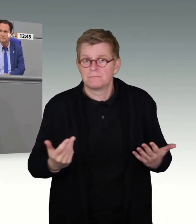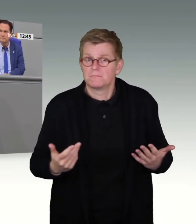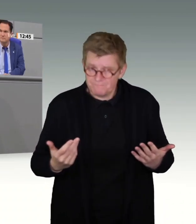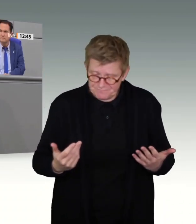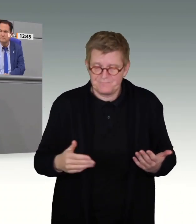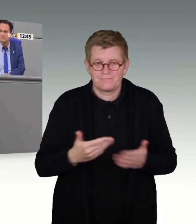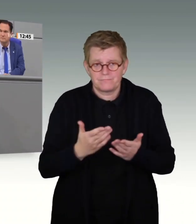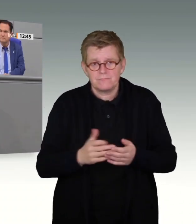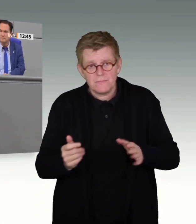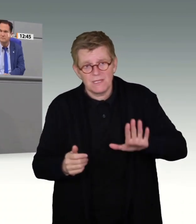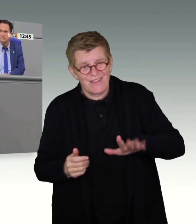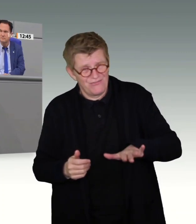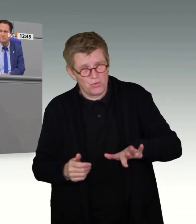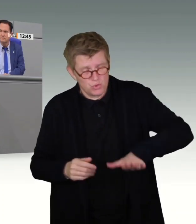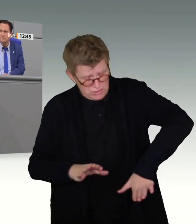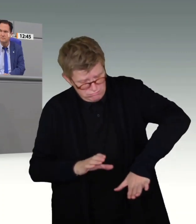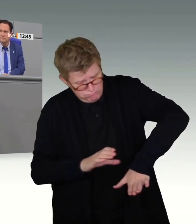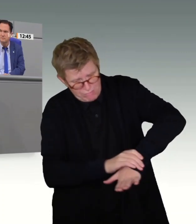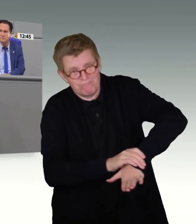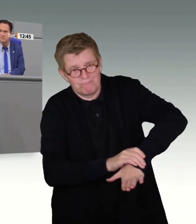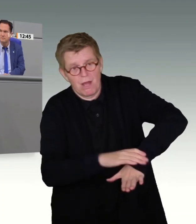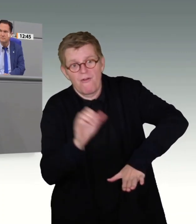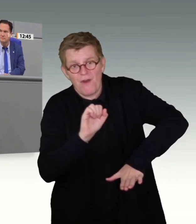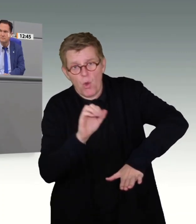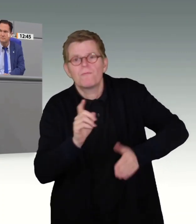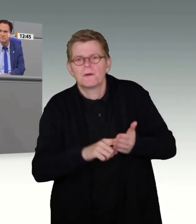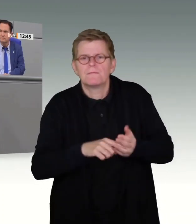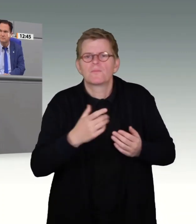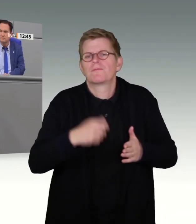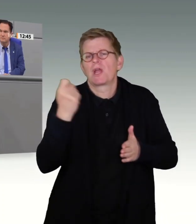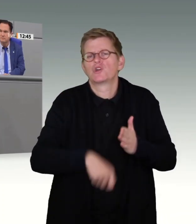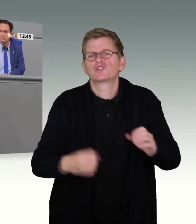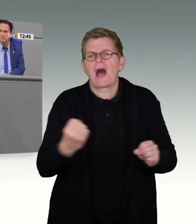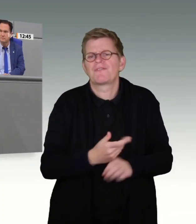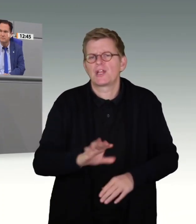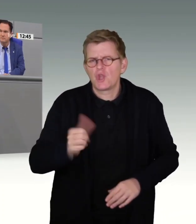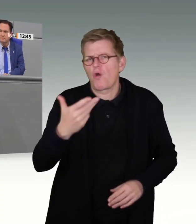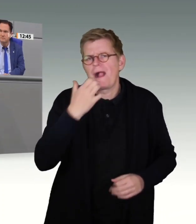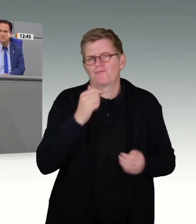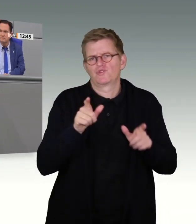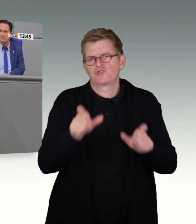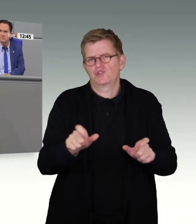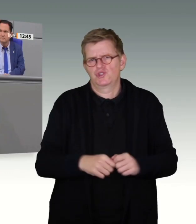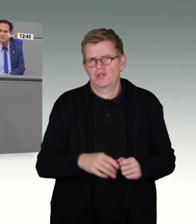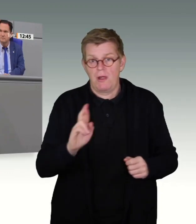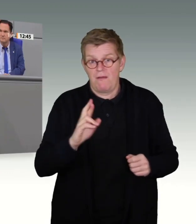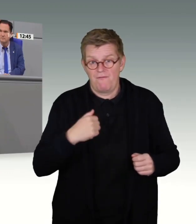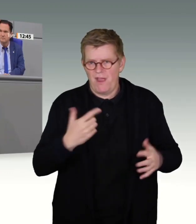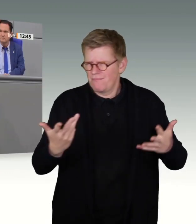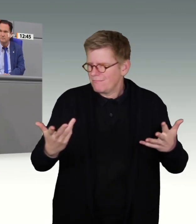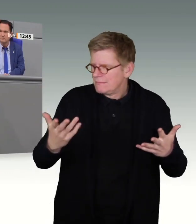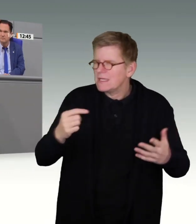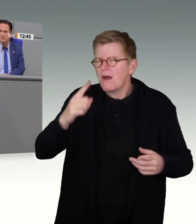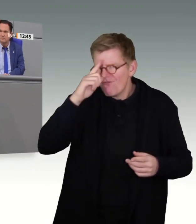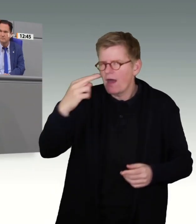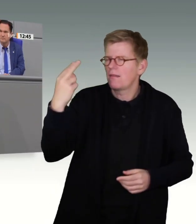Straftaten erschweren oder verhindern kann, liegt nahe. Jemand, der genau weiß, dass alle seine Bewegungen überwacht werden, der wird sich sehr genau überlegen,